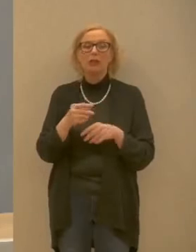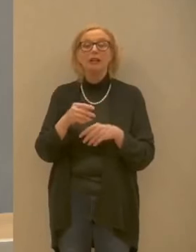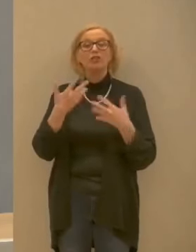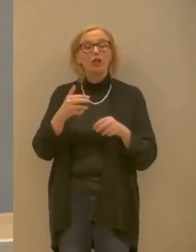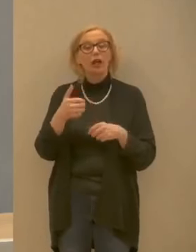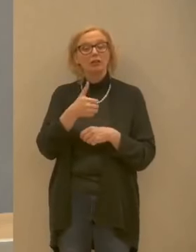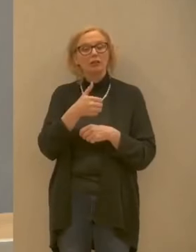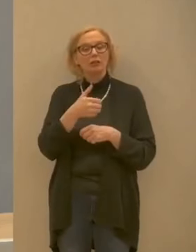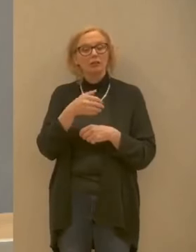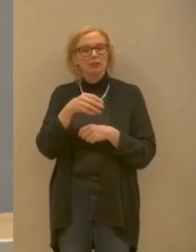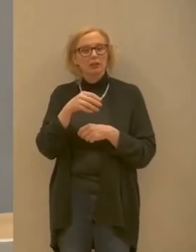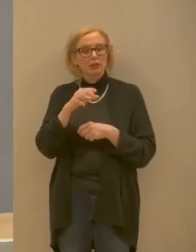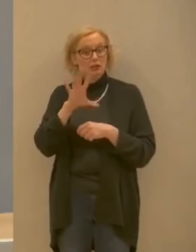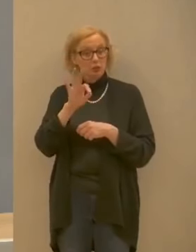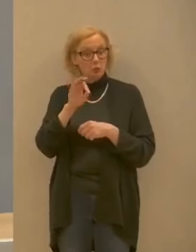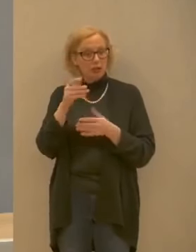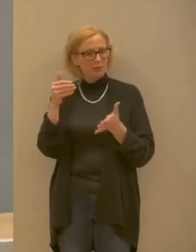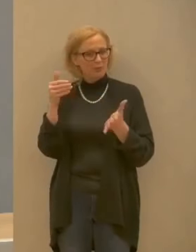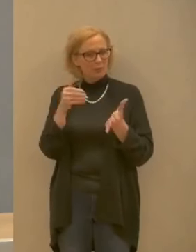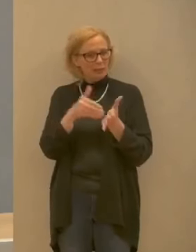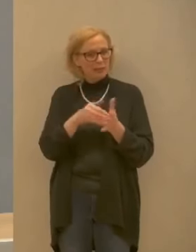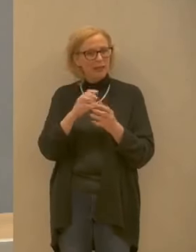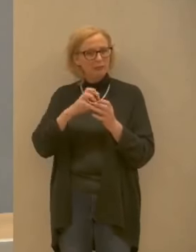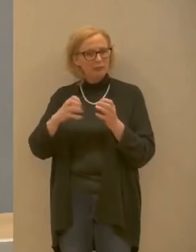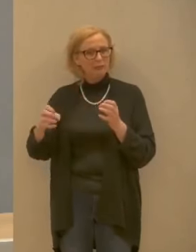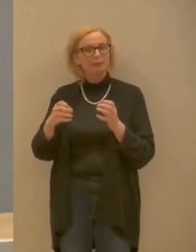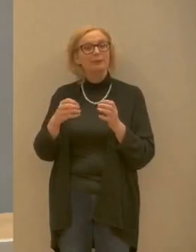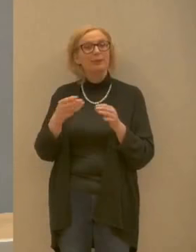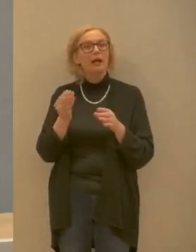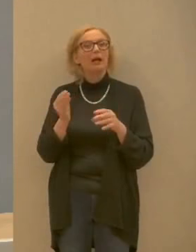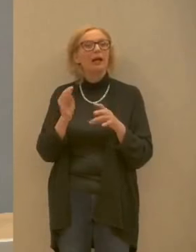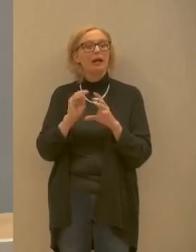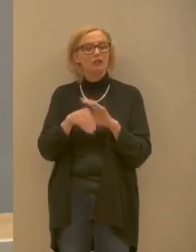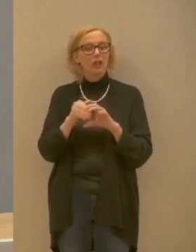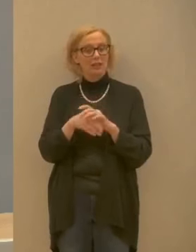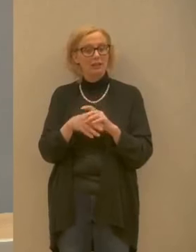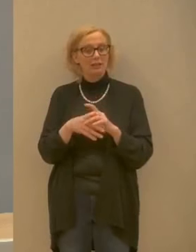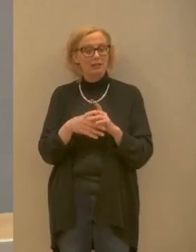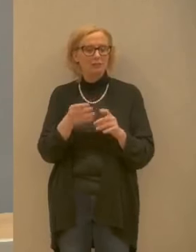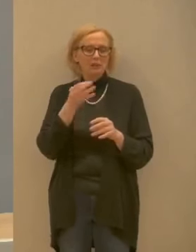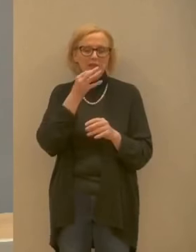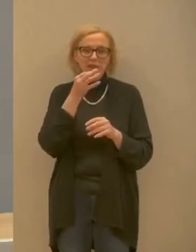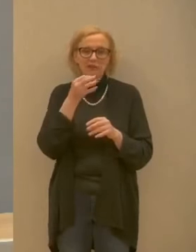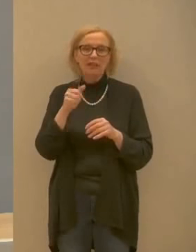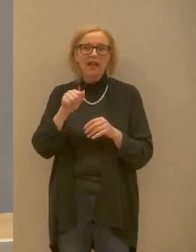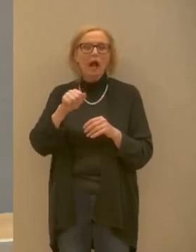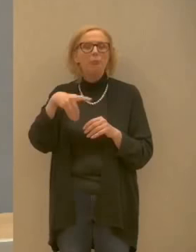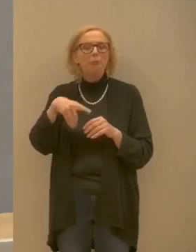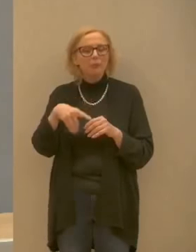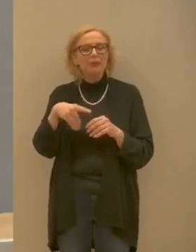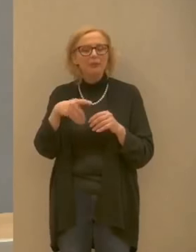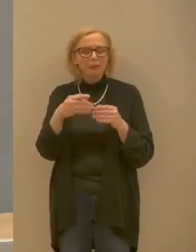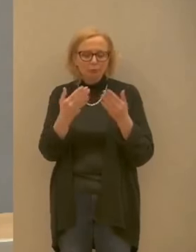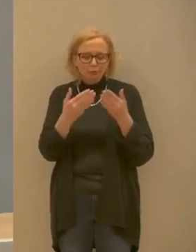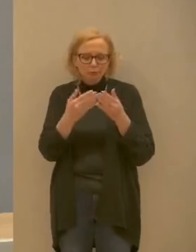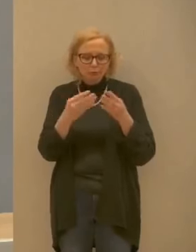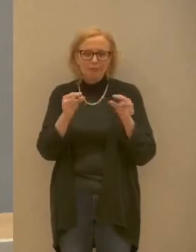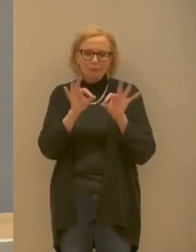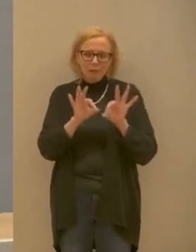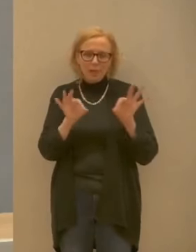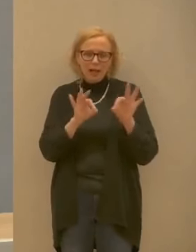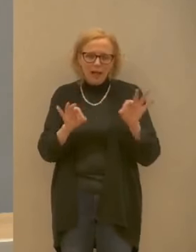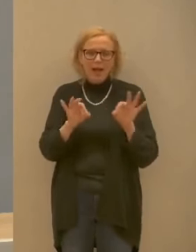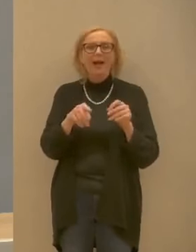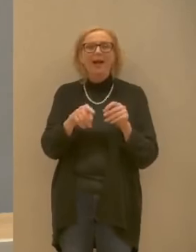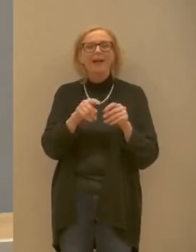.424 accessi questo vuol dire che è un'applicazione che è stata elaborata e studiata dai nostri dall'equip di Trentino